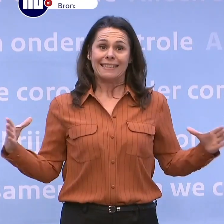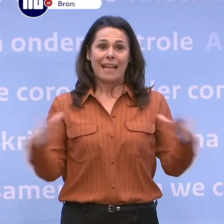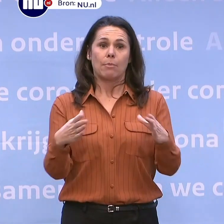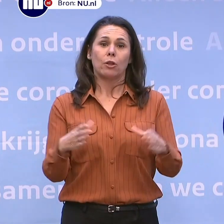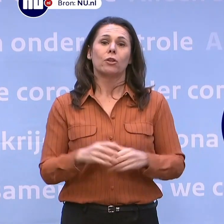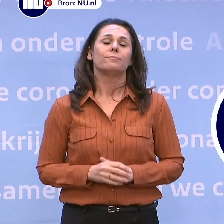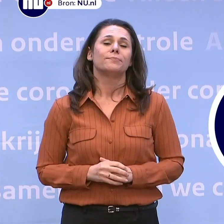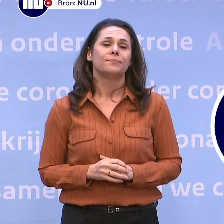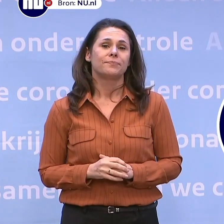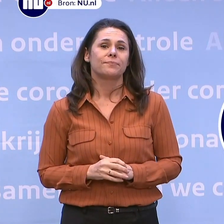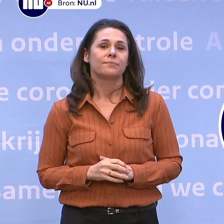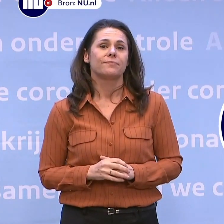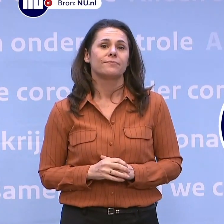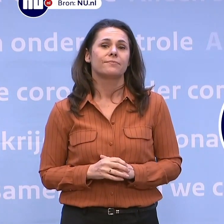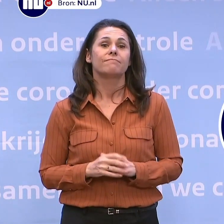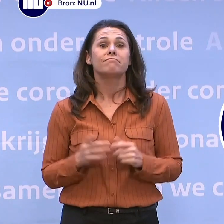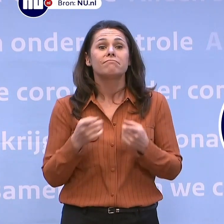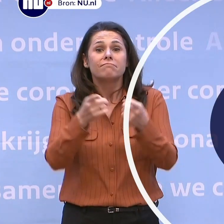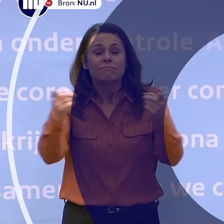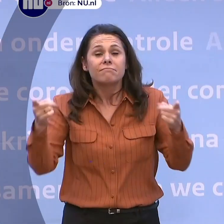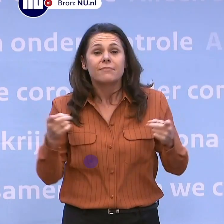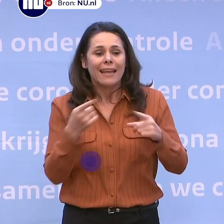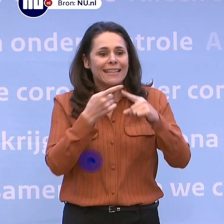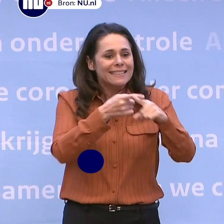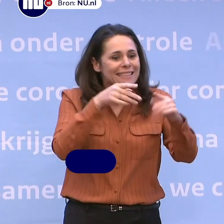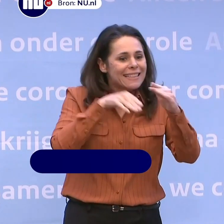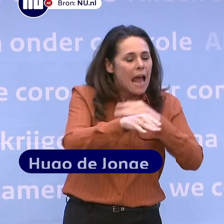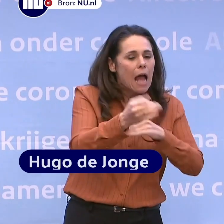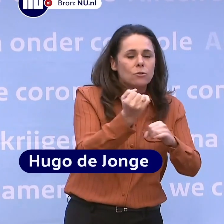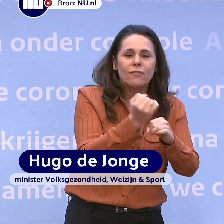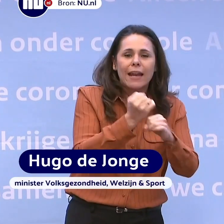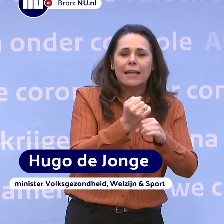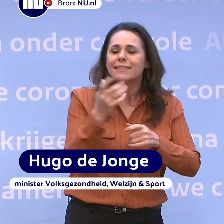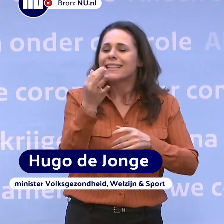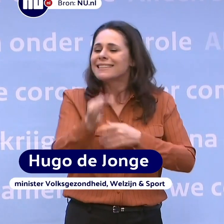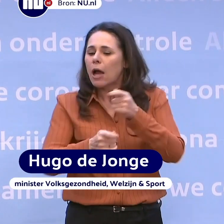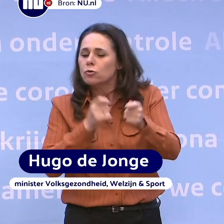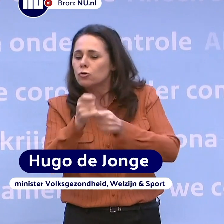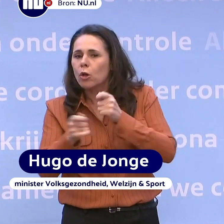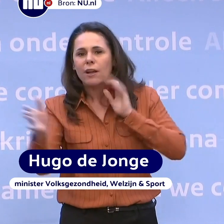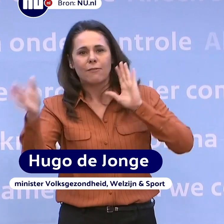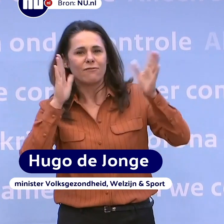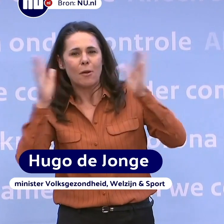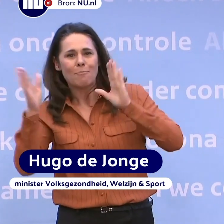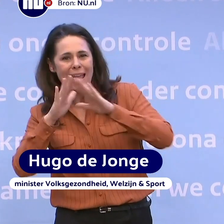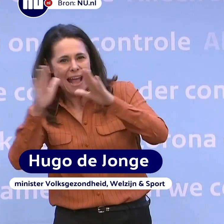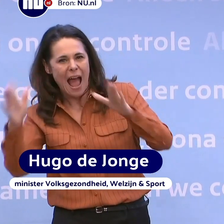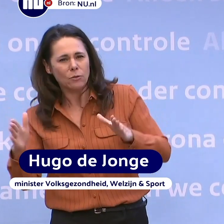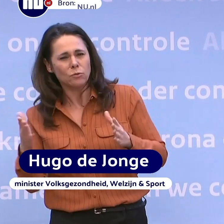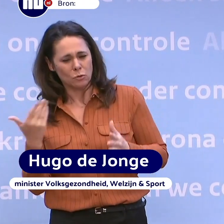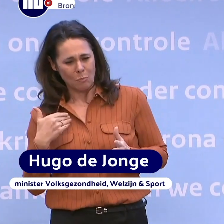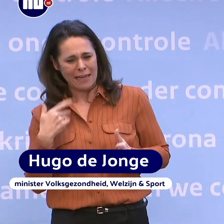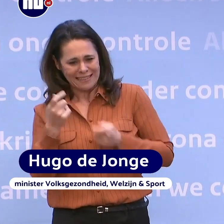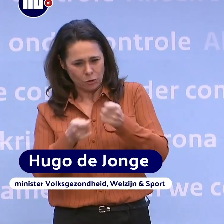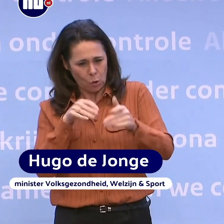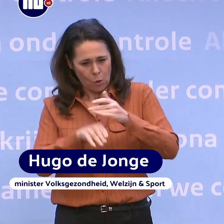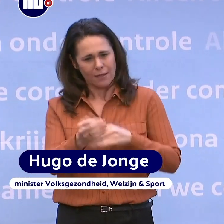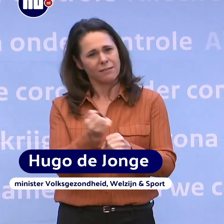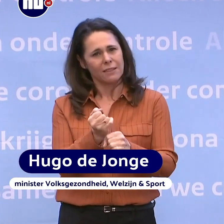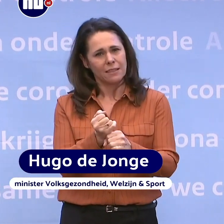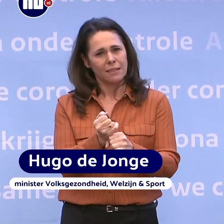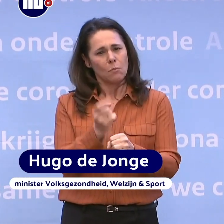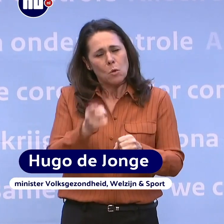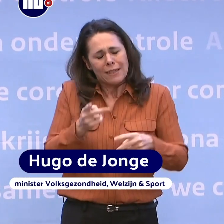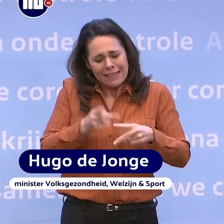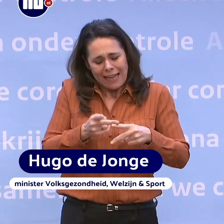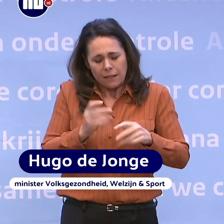Alle mensen die werken in de zorg, of dat nou in het ziekenhuis, of in de thuiszorg, of in het verpleeghuis is, moeten erop kunnen rekenen dat zij hun werk veilig doen.